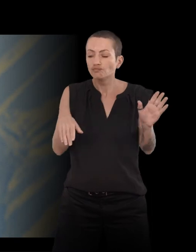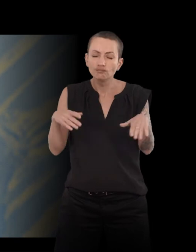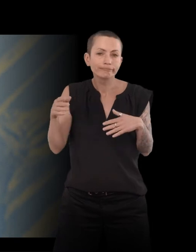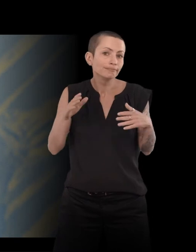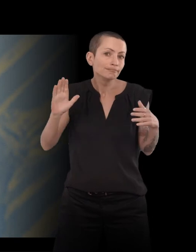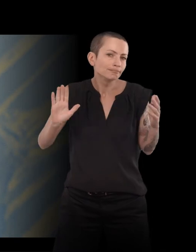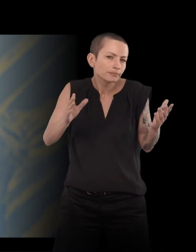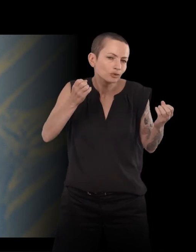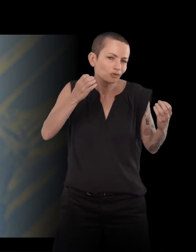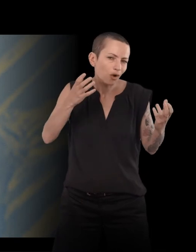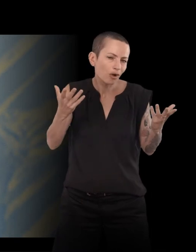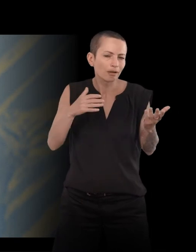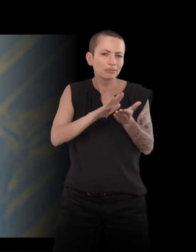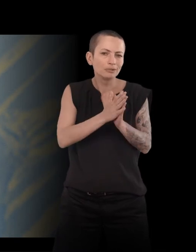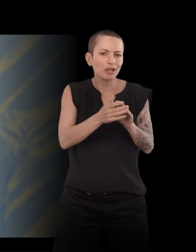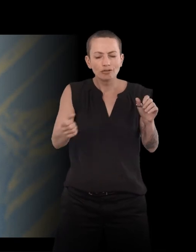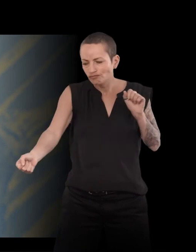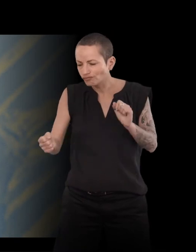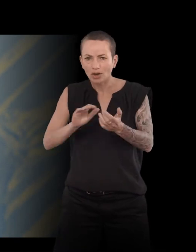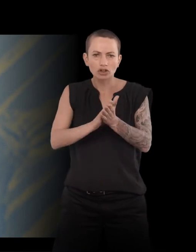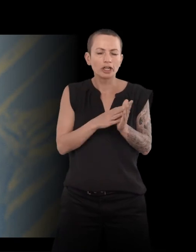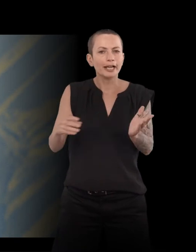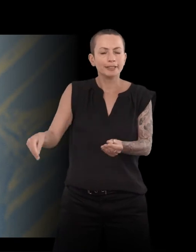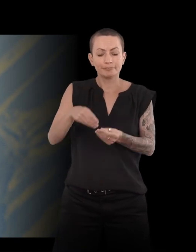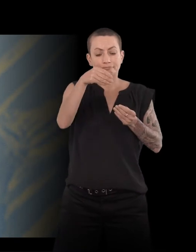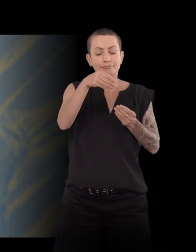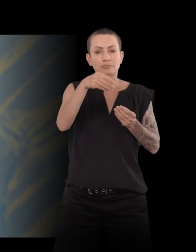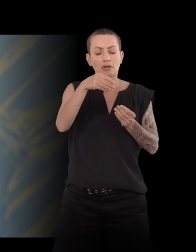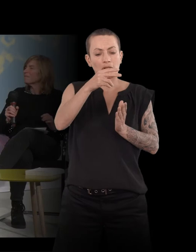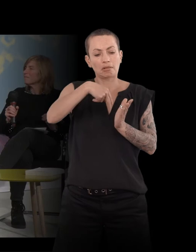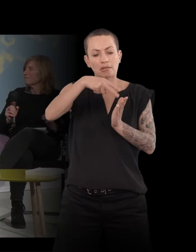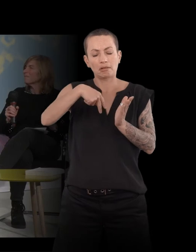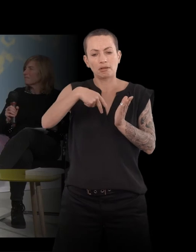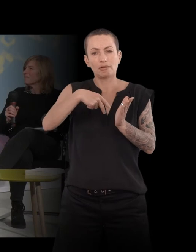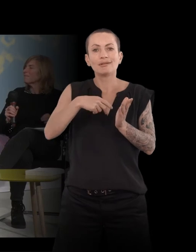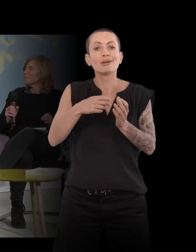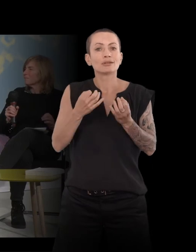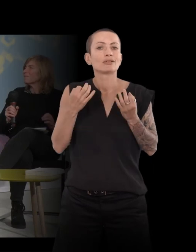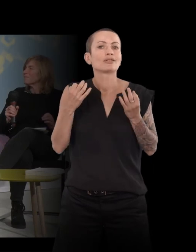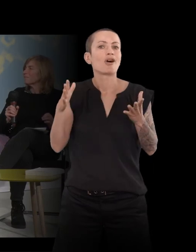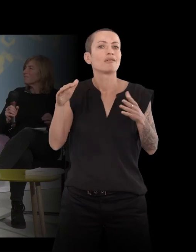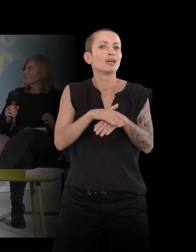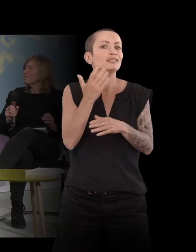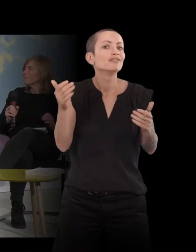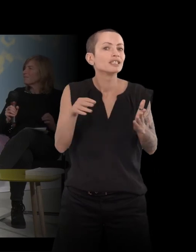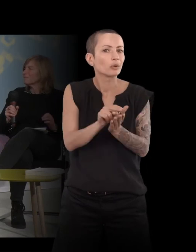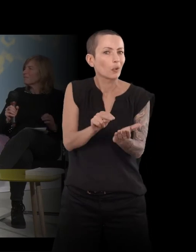Je lis ça et le temps m'avait donné le recul pour savoir si c'était bien ou pas. ça me paraissait pas mal.